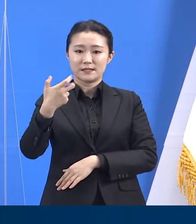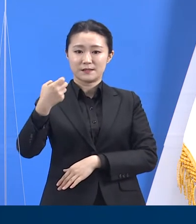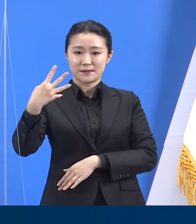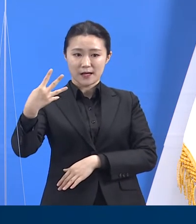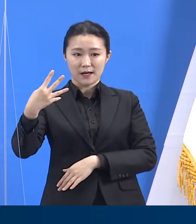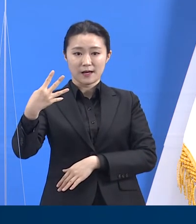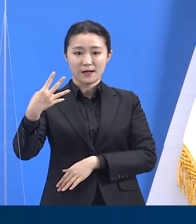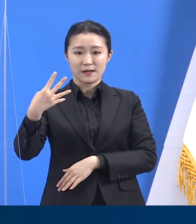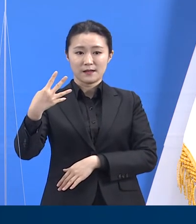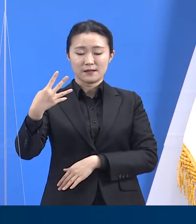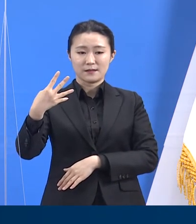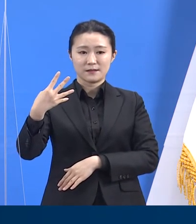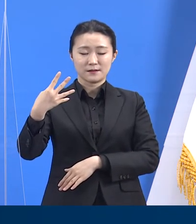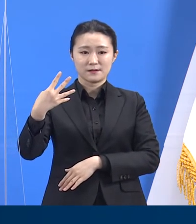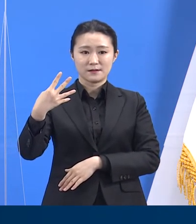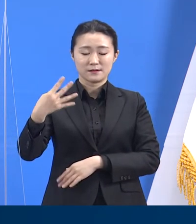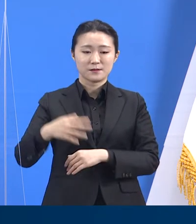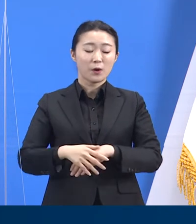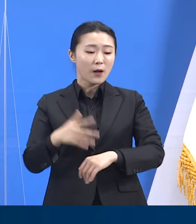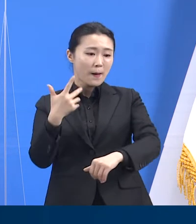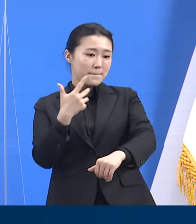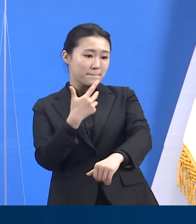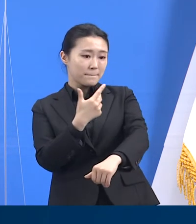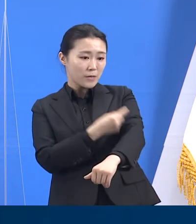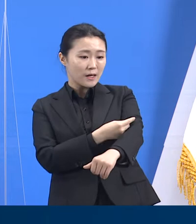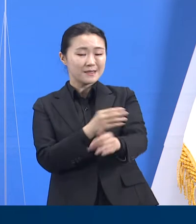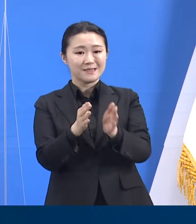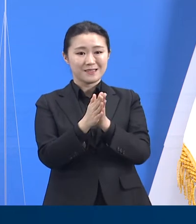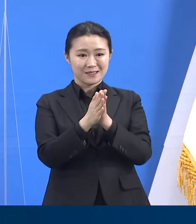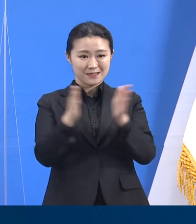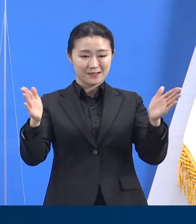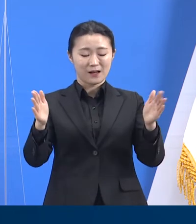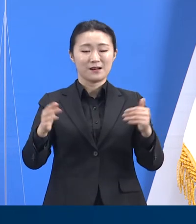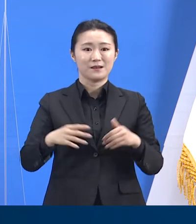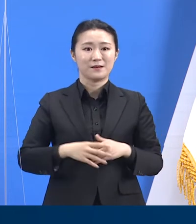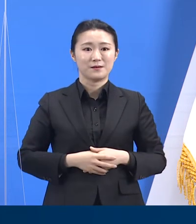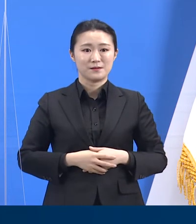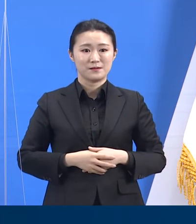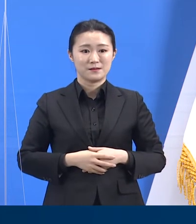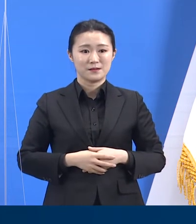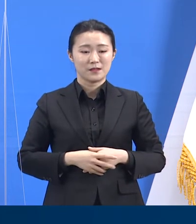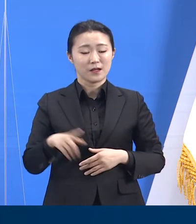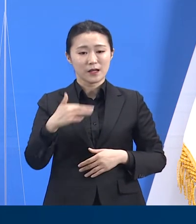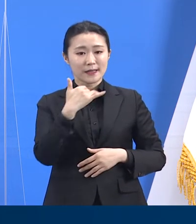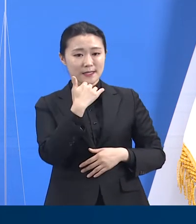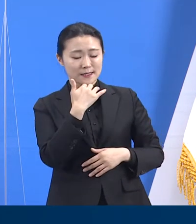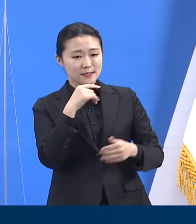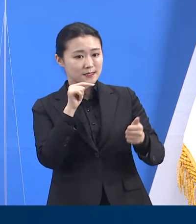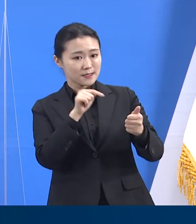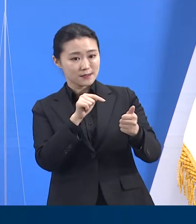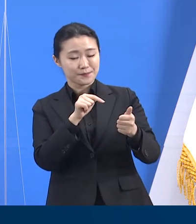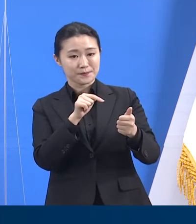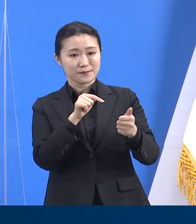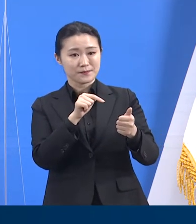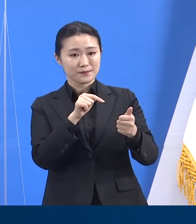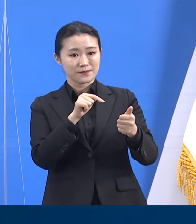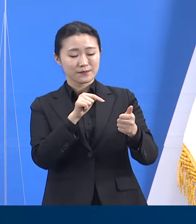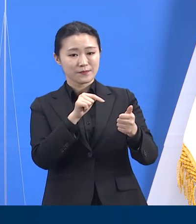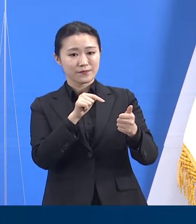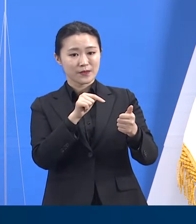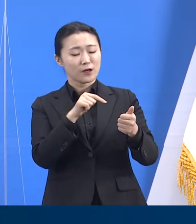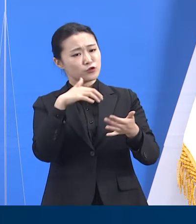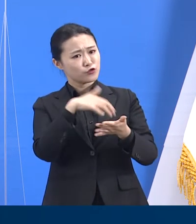예방접종이 위탁의료기관들에서 시작되었습니다. 이 연령군의 접종 대상자는 도내 총